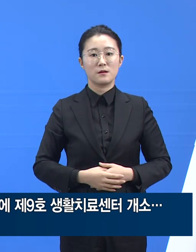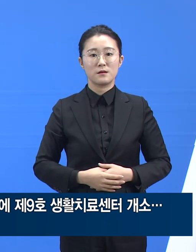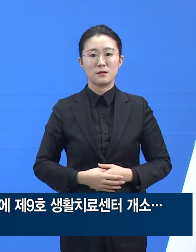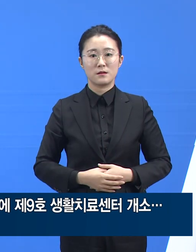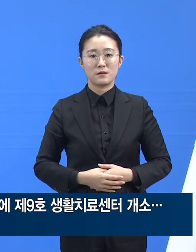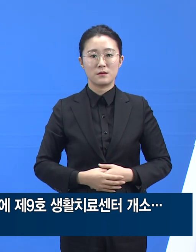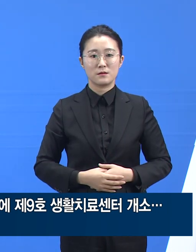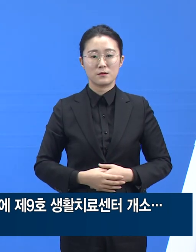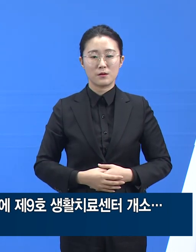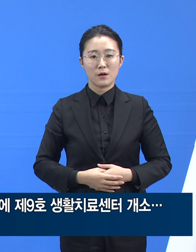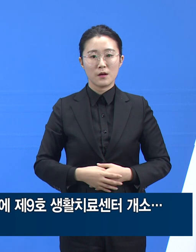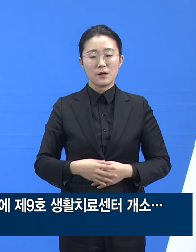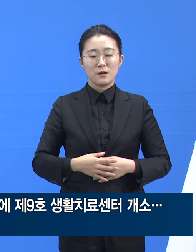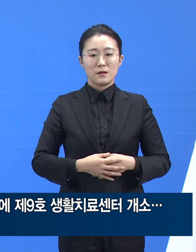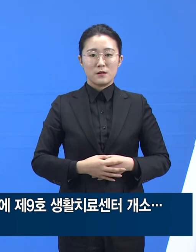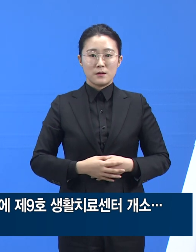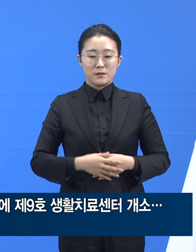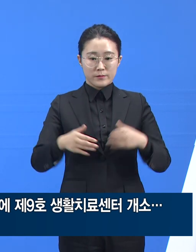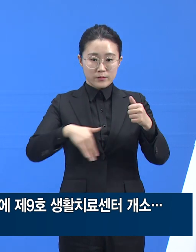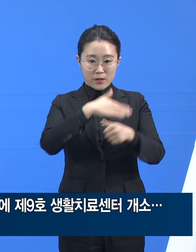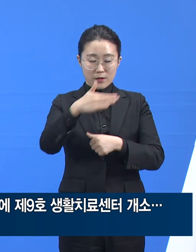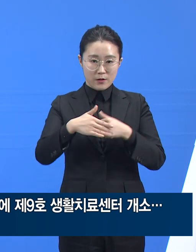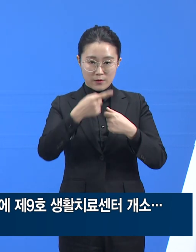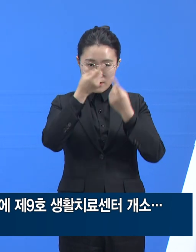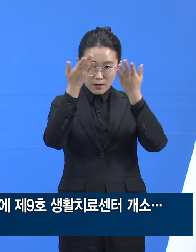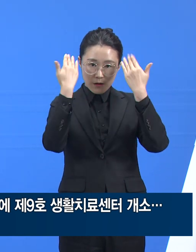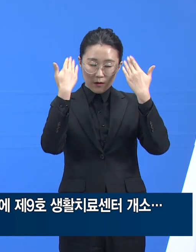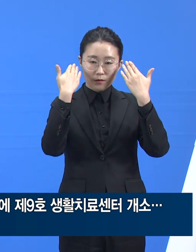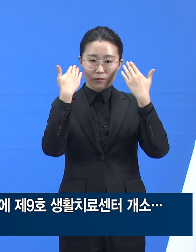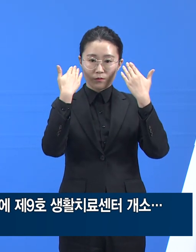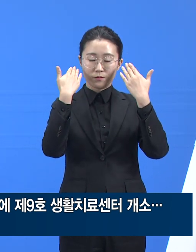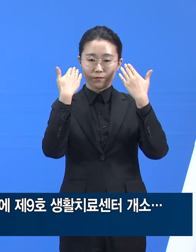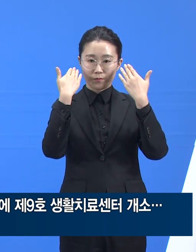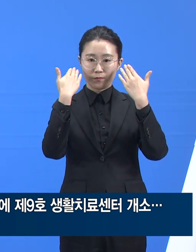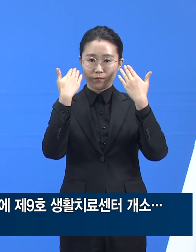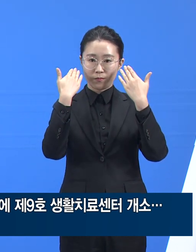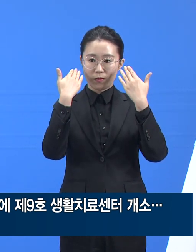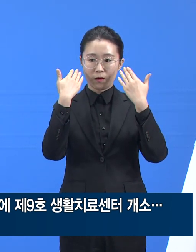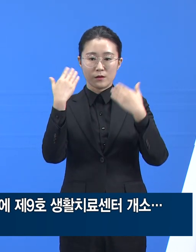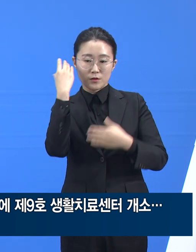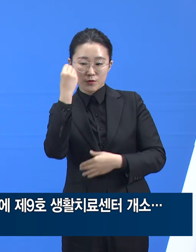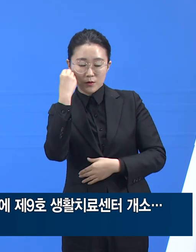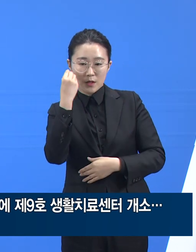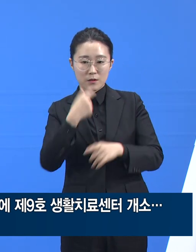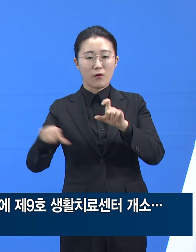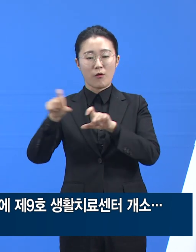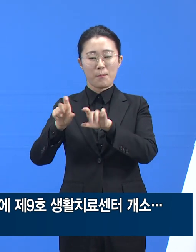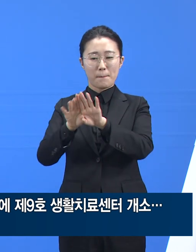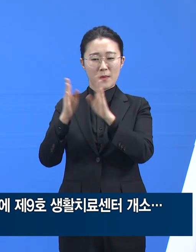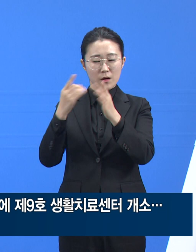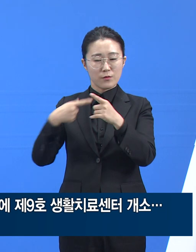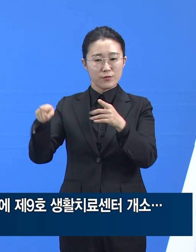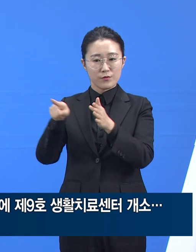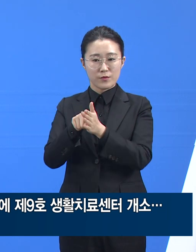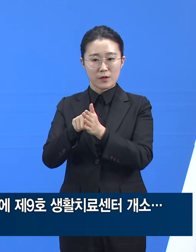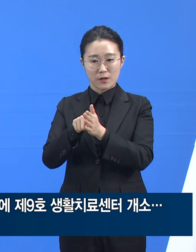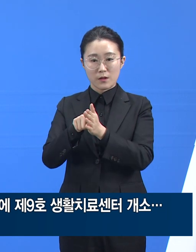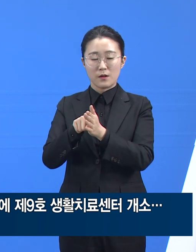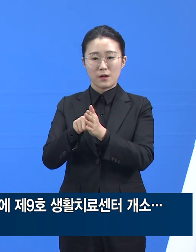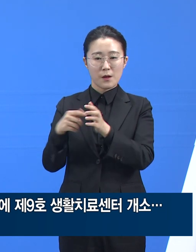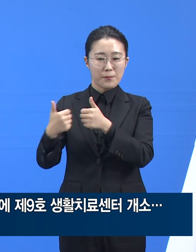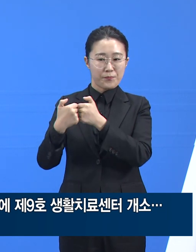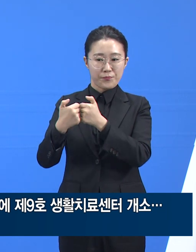환경대학교 기숙사의 생활치료센터 추가 개수를 위하여 협의 중이며 시군과의 협업을 통하여 도내